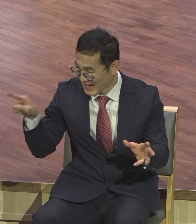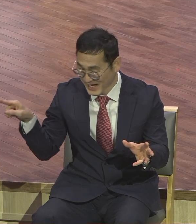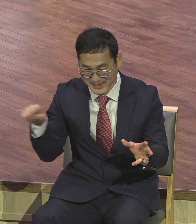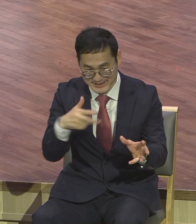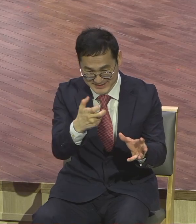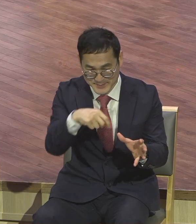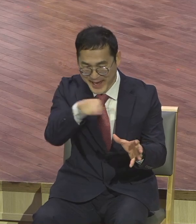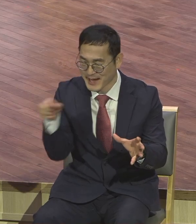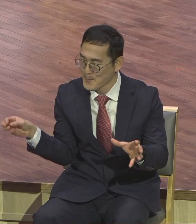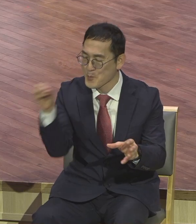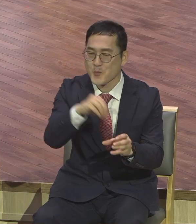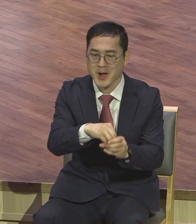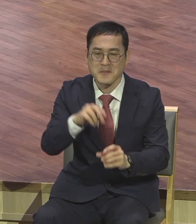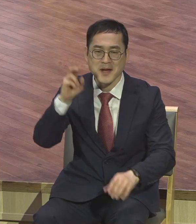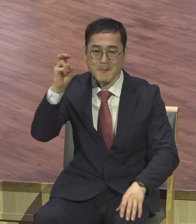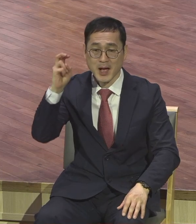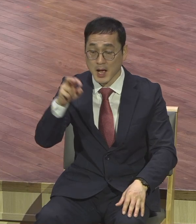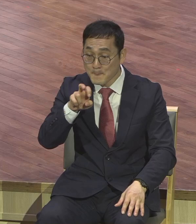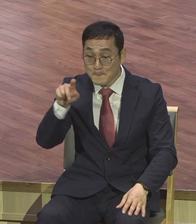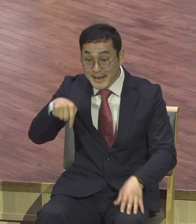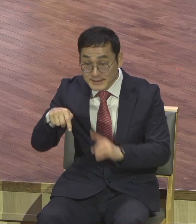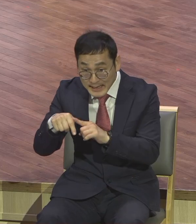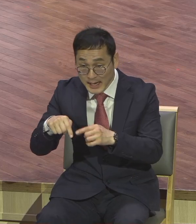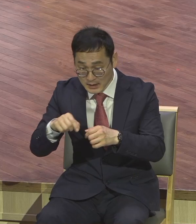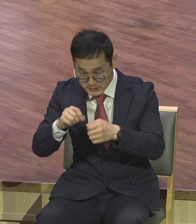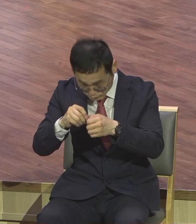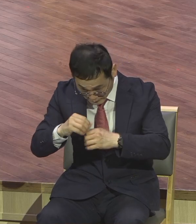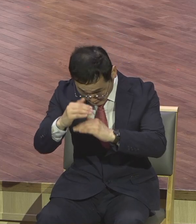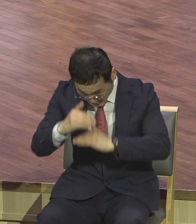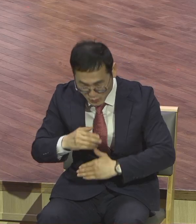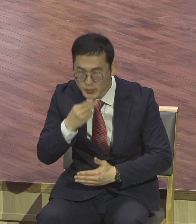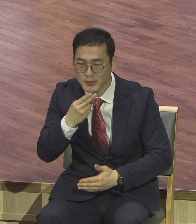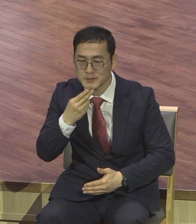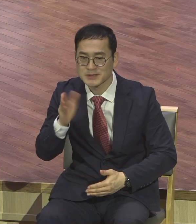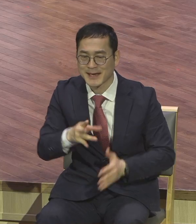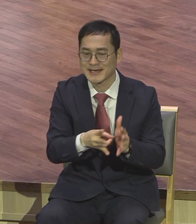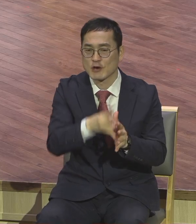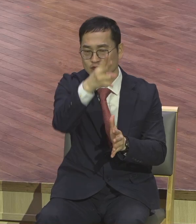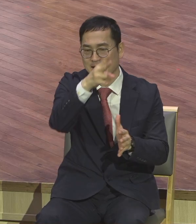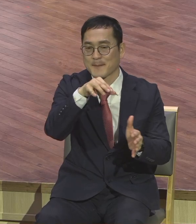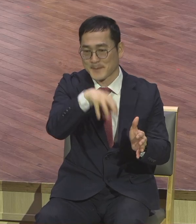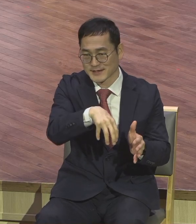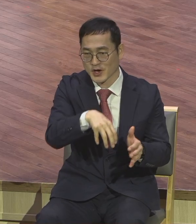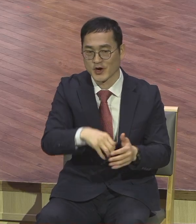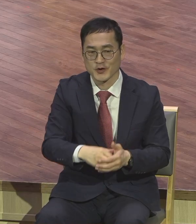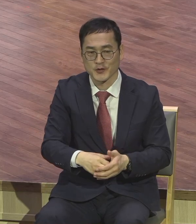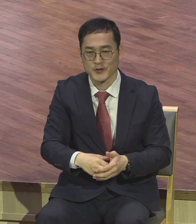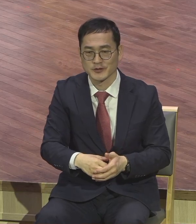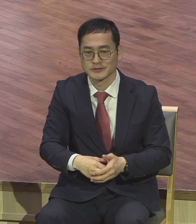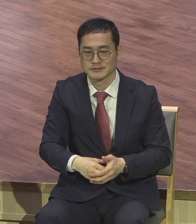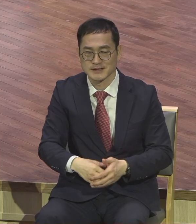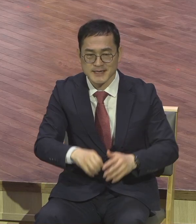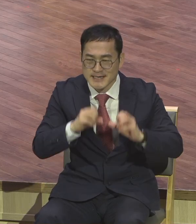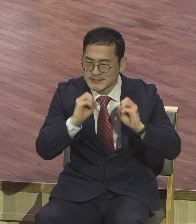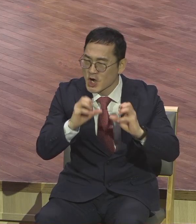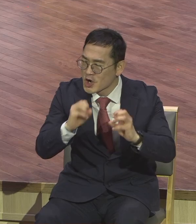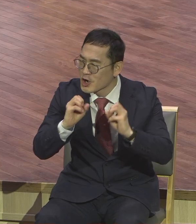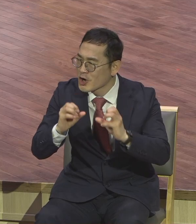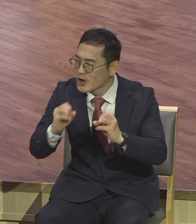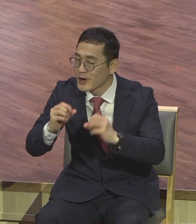행적에 대해서 구체적으로 나오지 않지만 예루살렘에서 다른 자자와 함께 전도자 삶을 살다가 에디오피아가에 가서